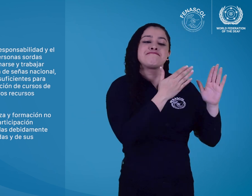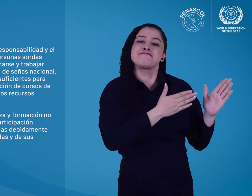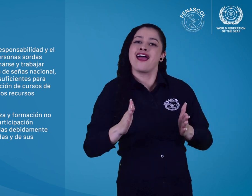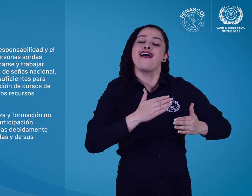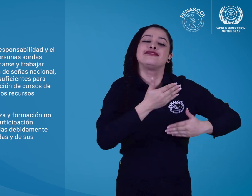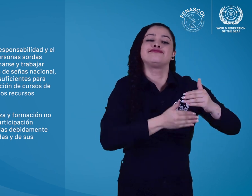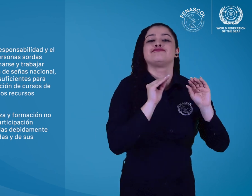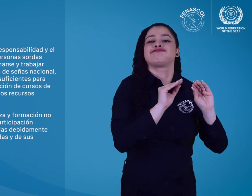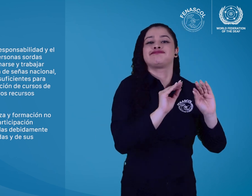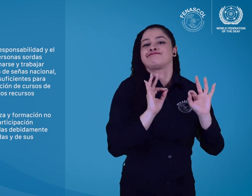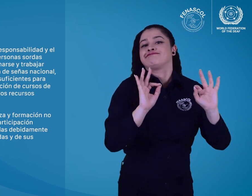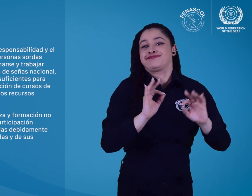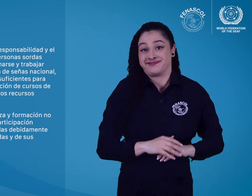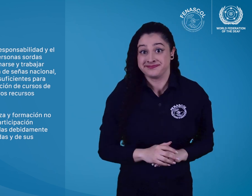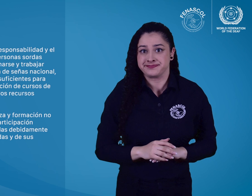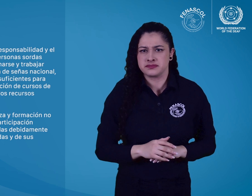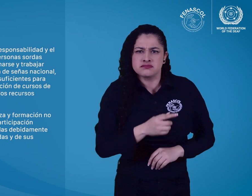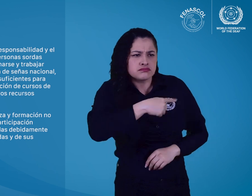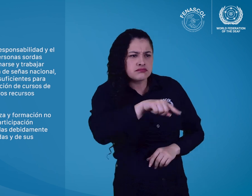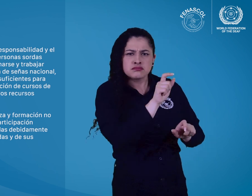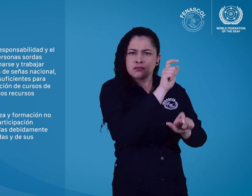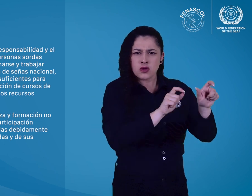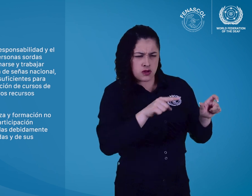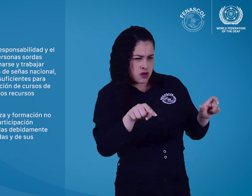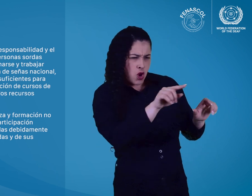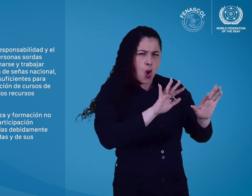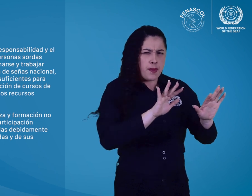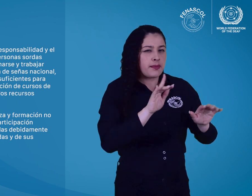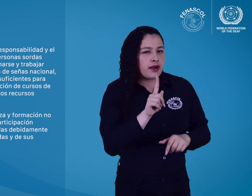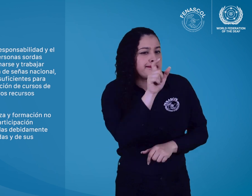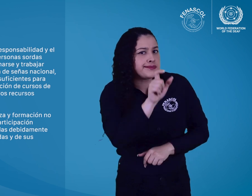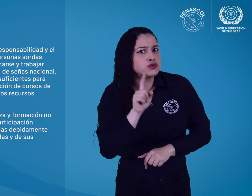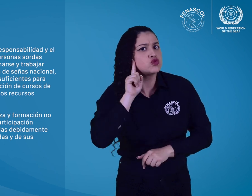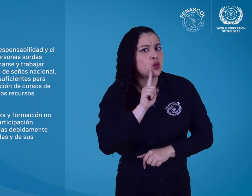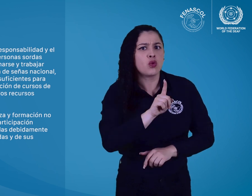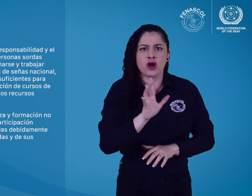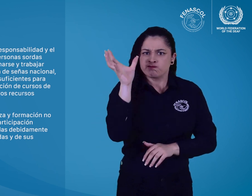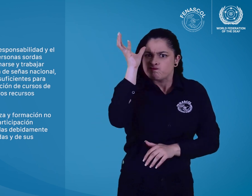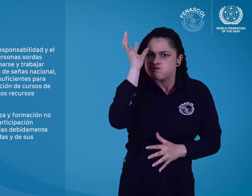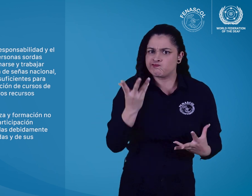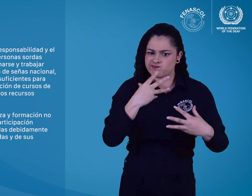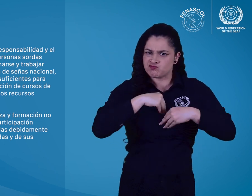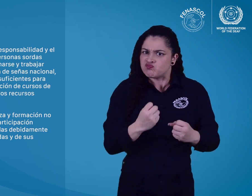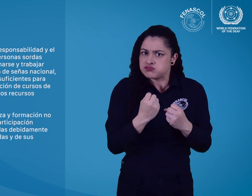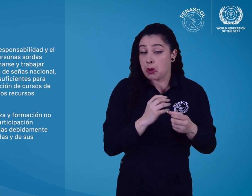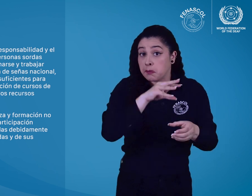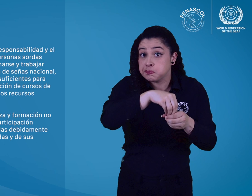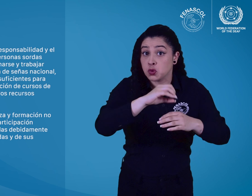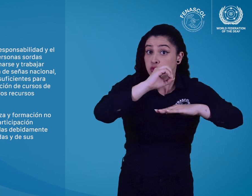adecuados. Estas actividades de enseñanza y formación no deben llevarse a